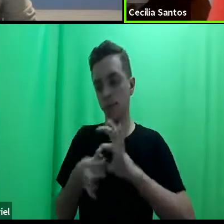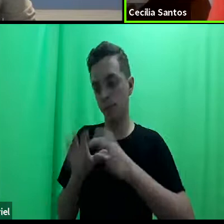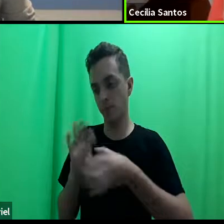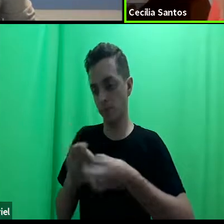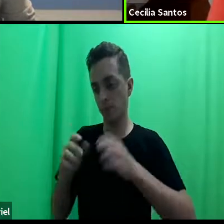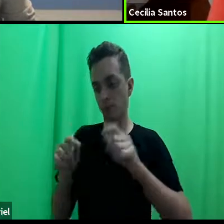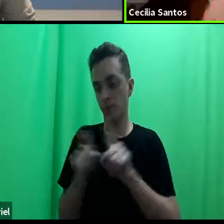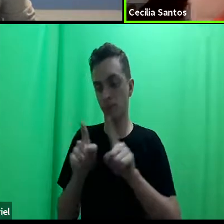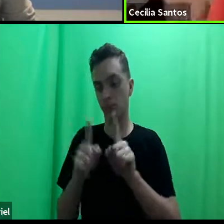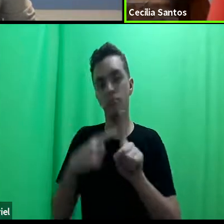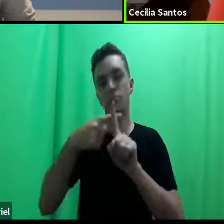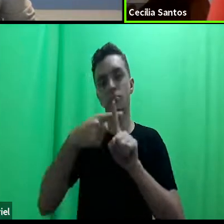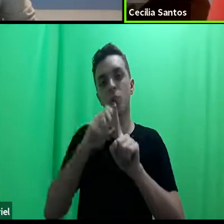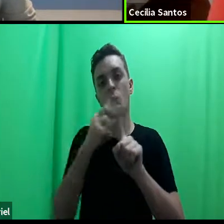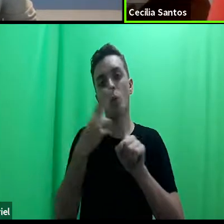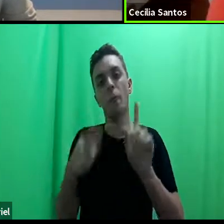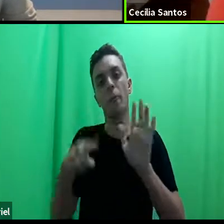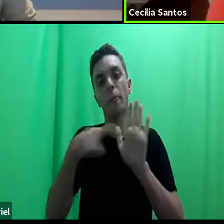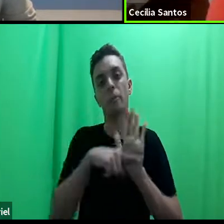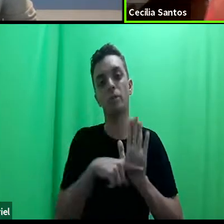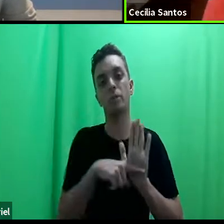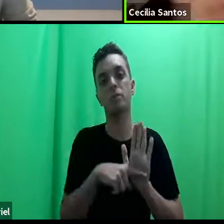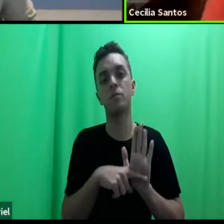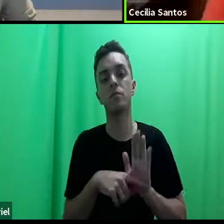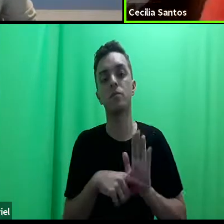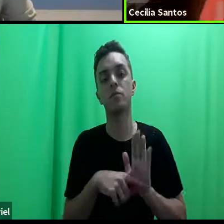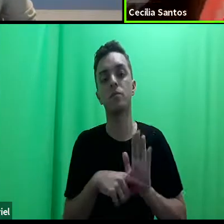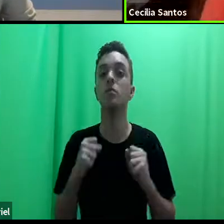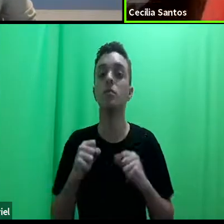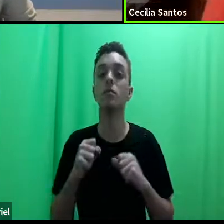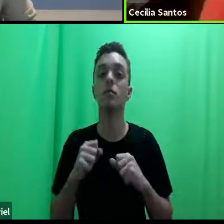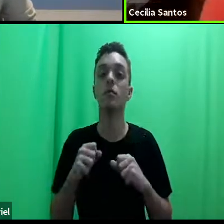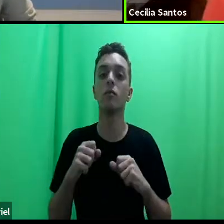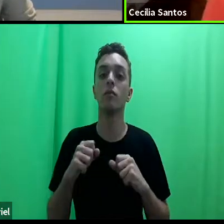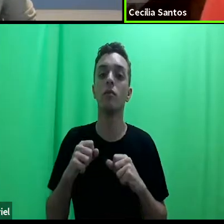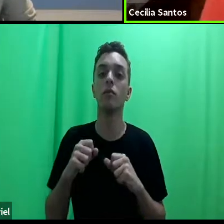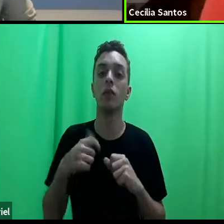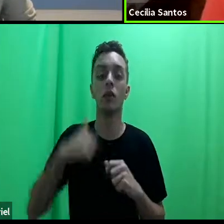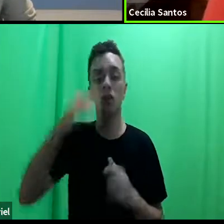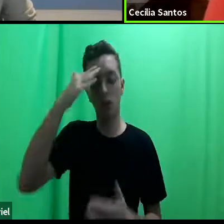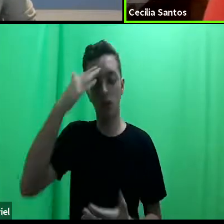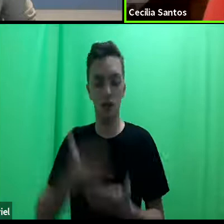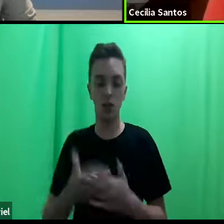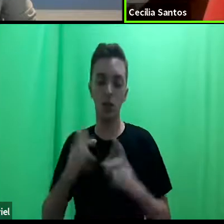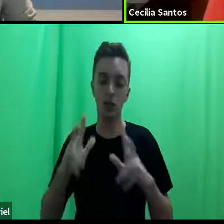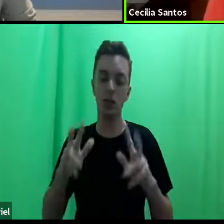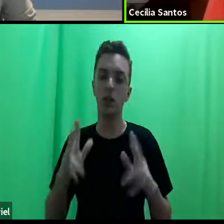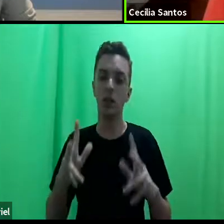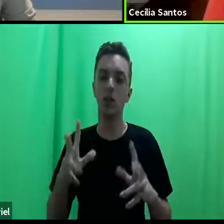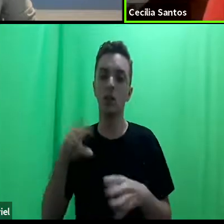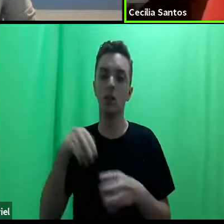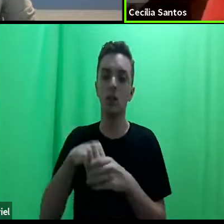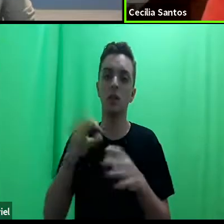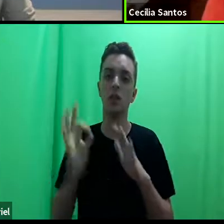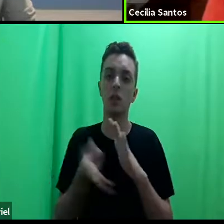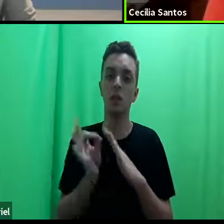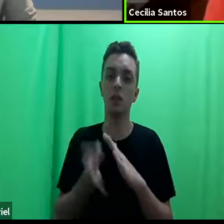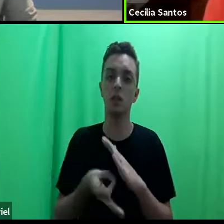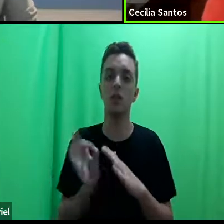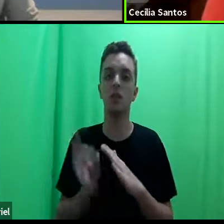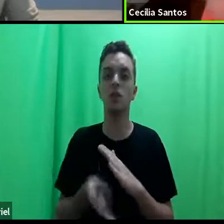enfim, pode ser que seja completamente, acredito que seja bem diferente das clínicas americanas.